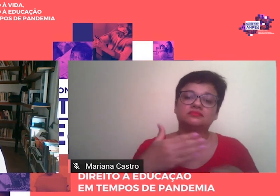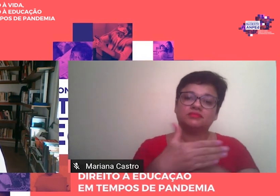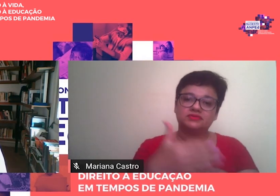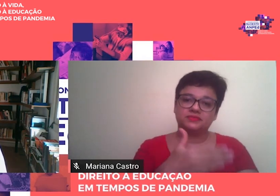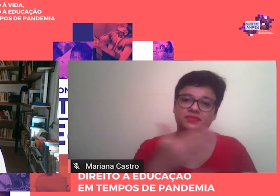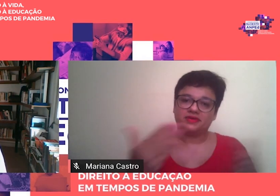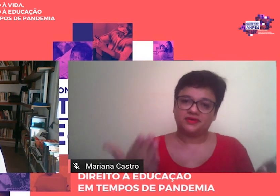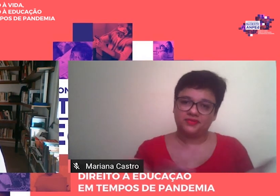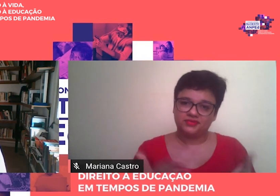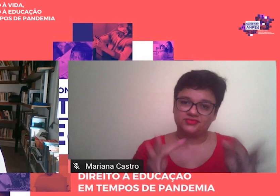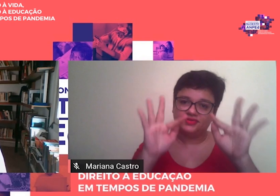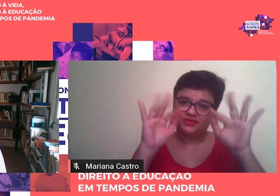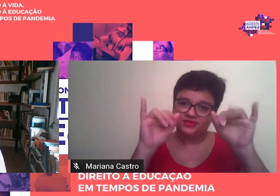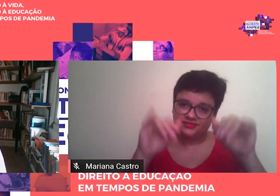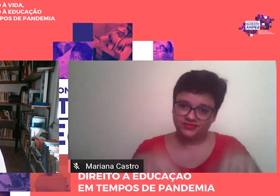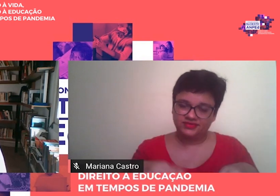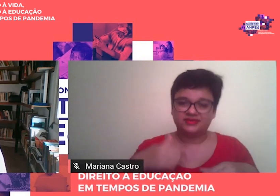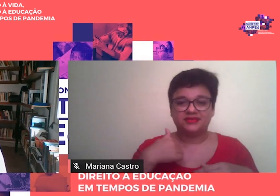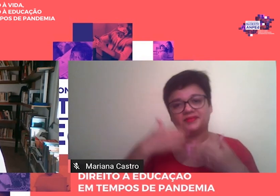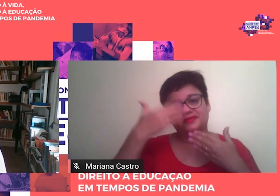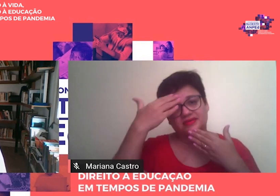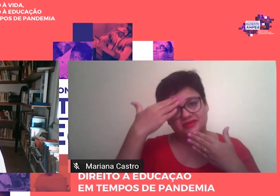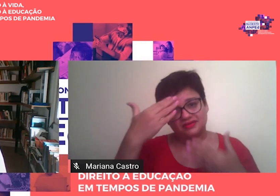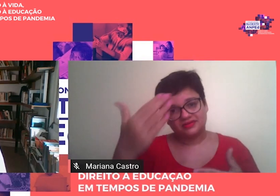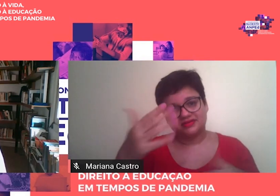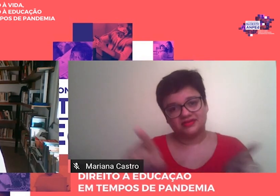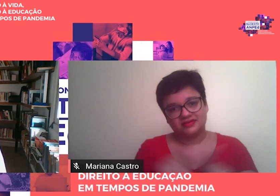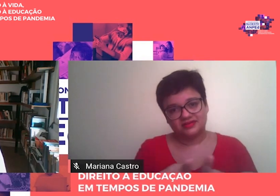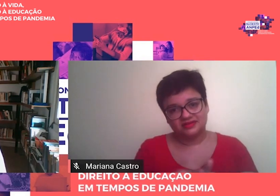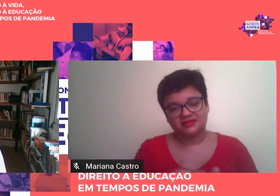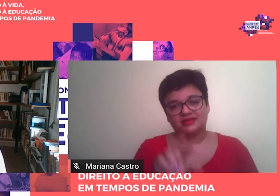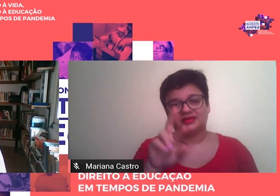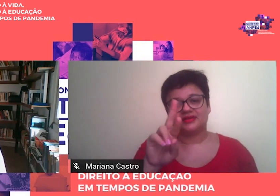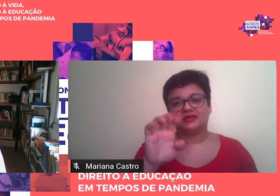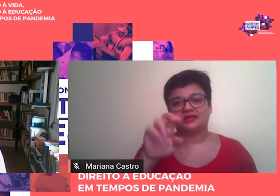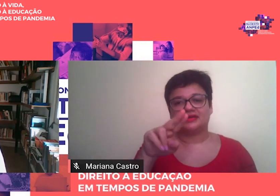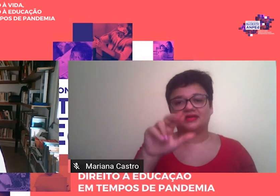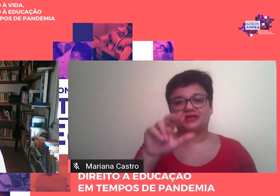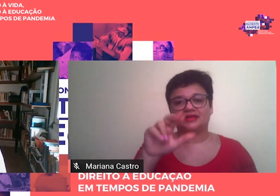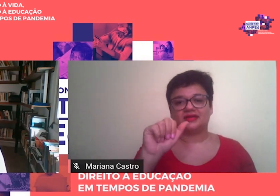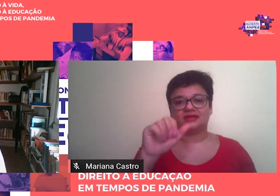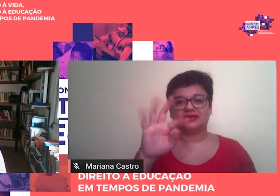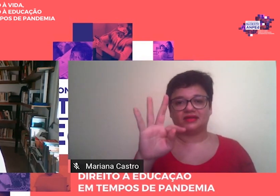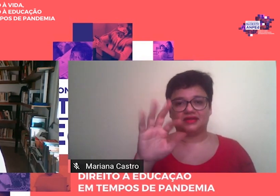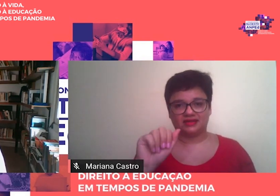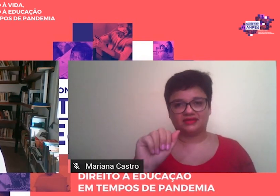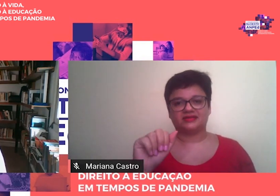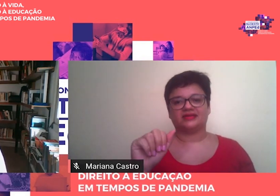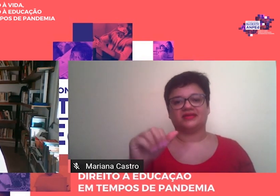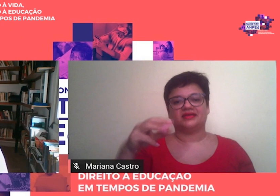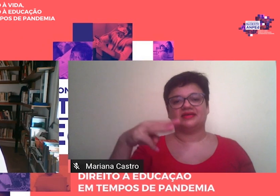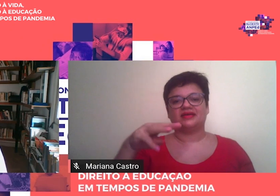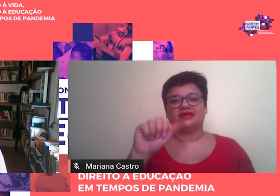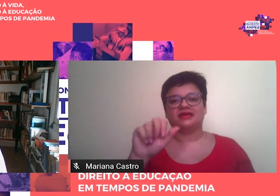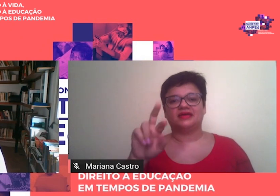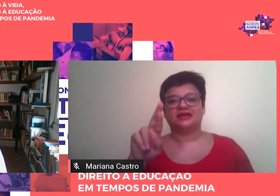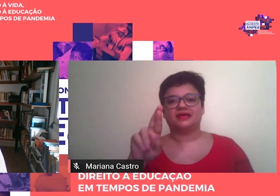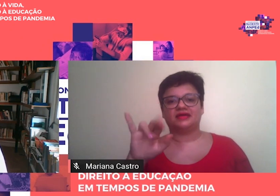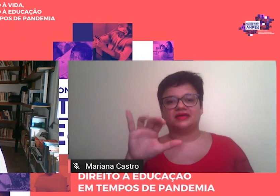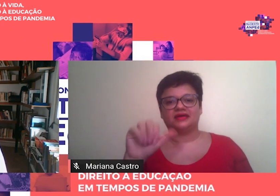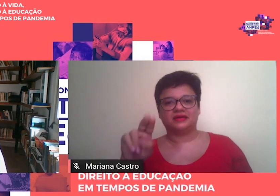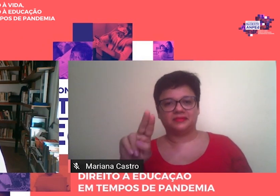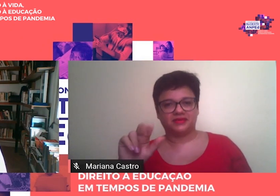Por fim, agradeço também a Renata do Santos Costa e Mariana Gonçalves Ferreira de